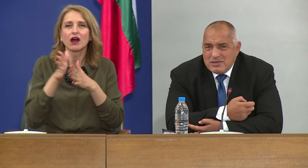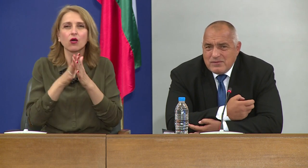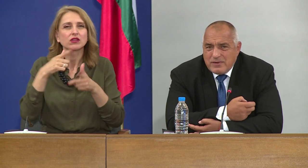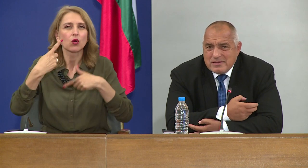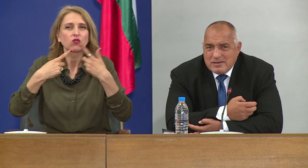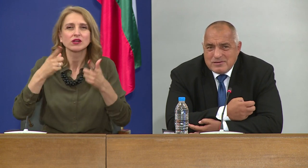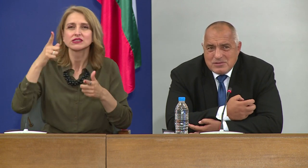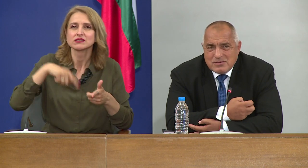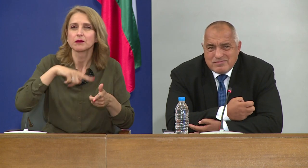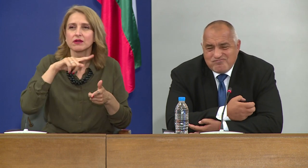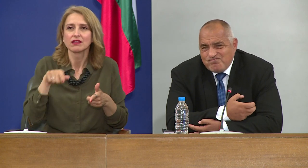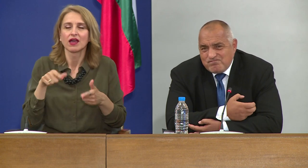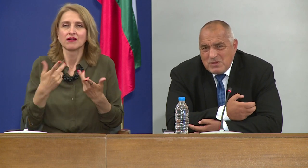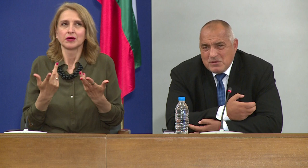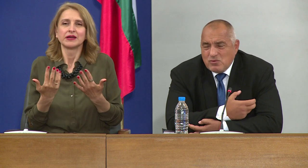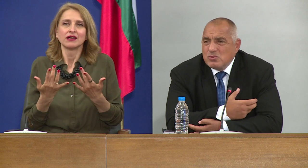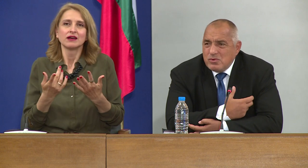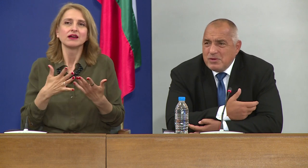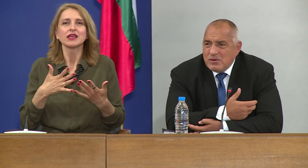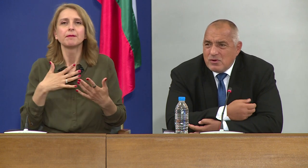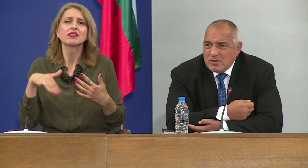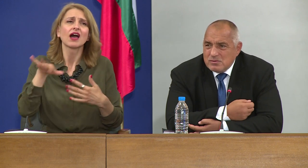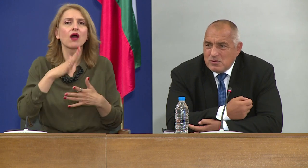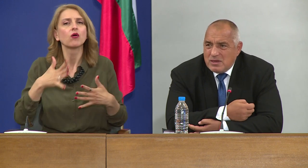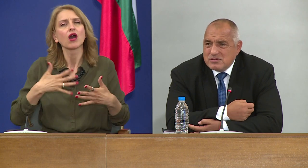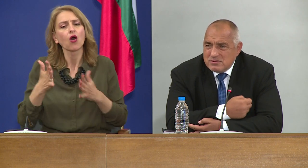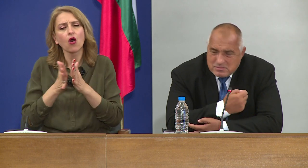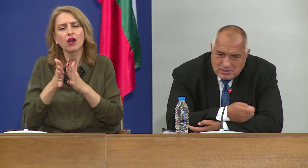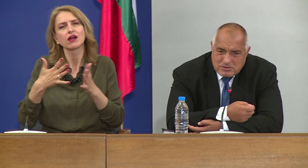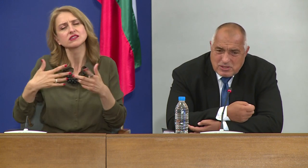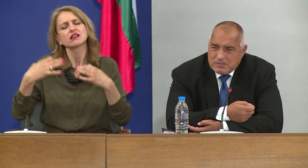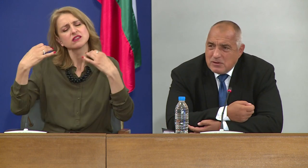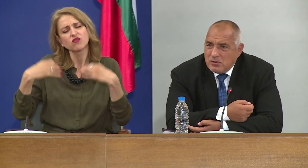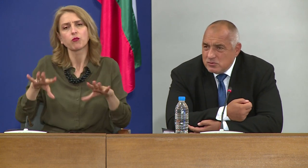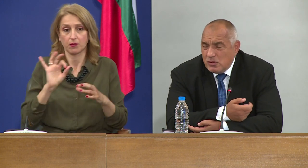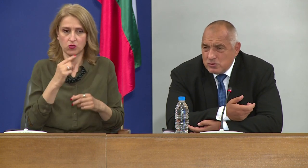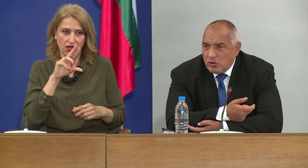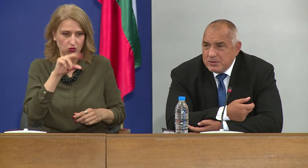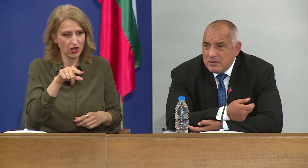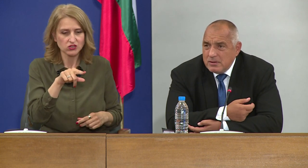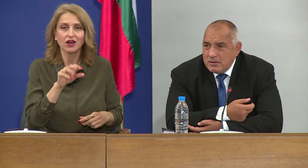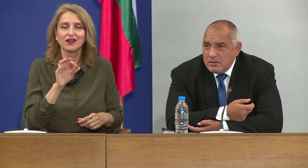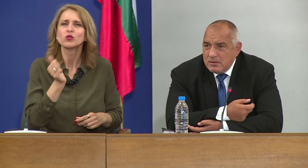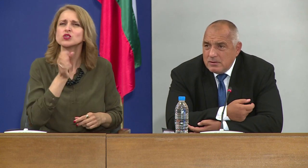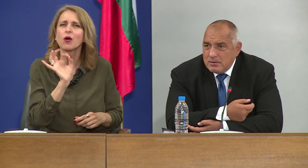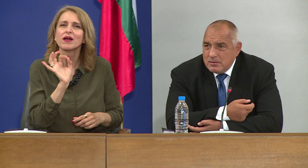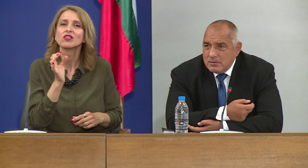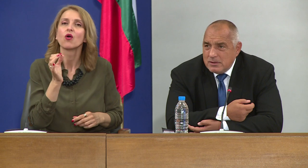психологически ефекти, нали смисъл има свободолюбиви хора, когато му кажеш, задължавам тези хора, особено шопите.